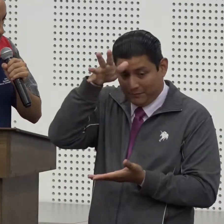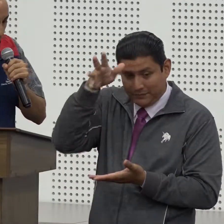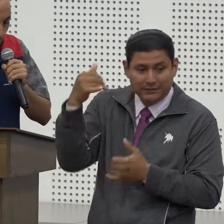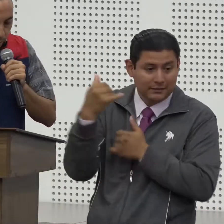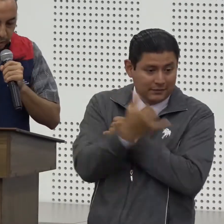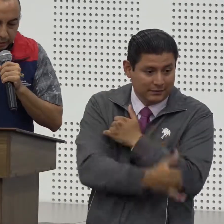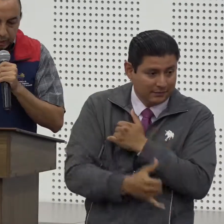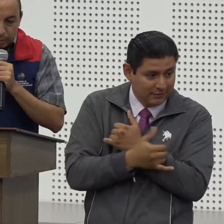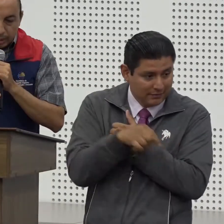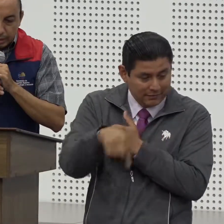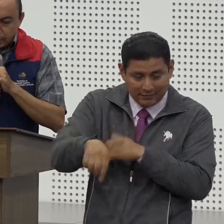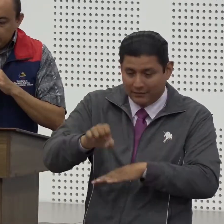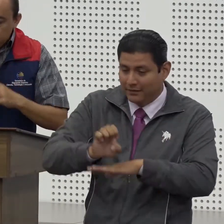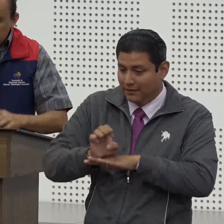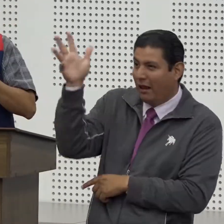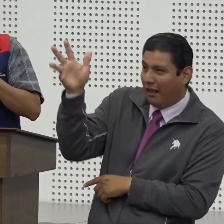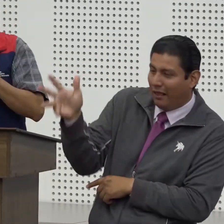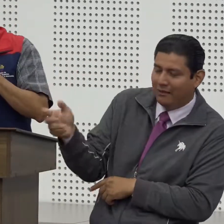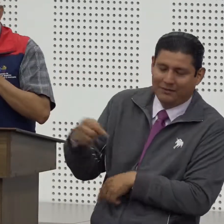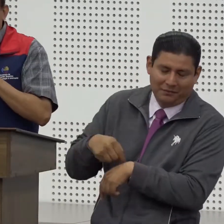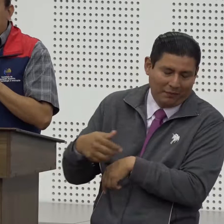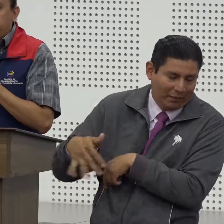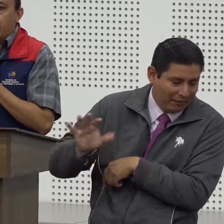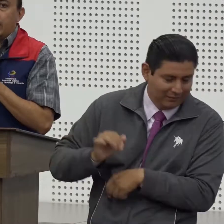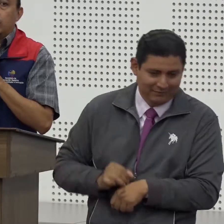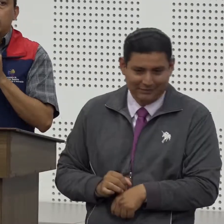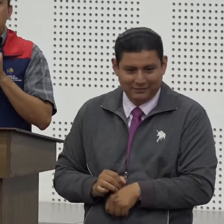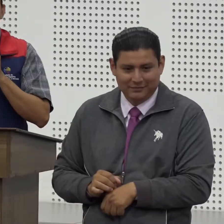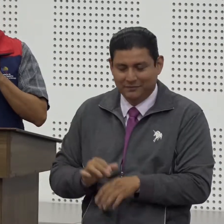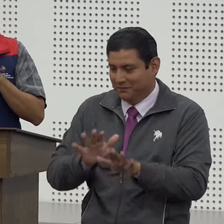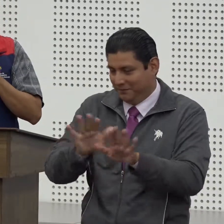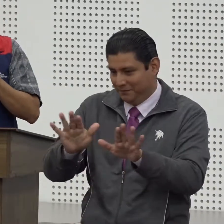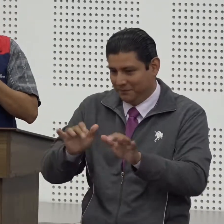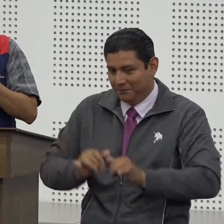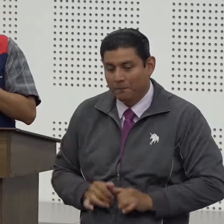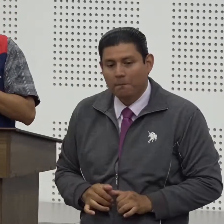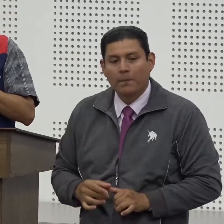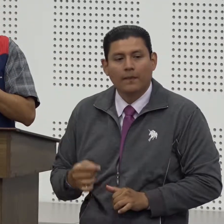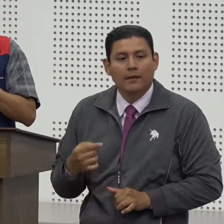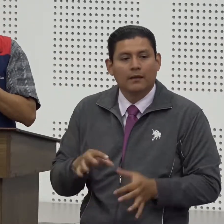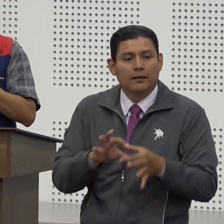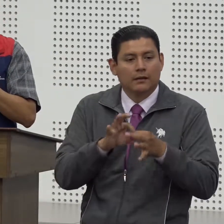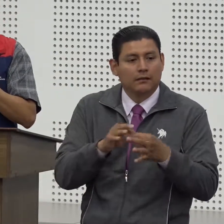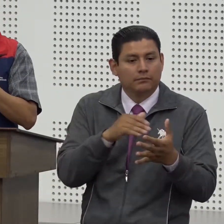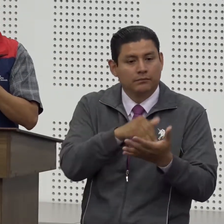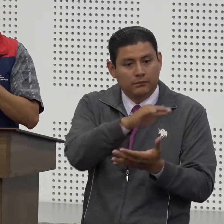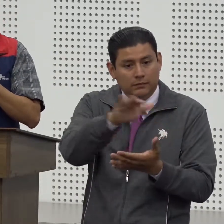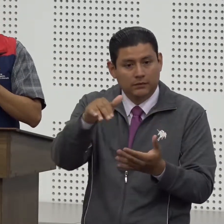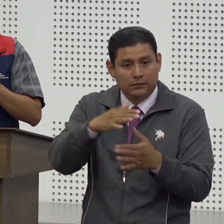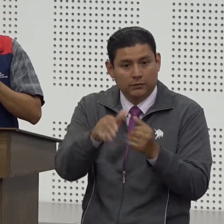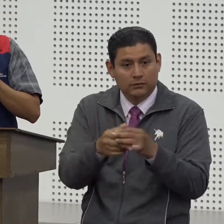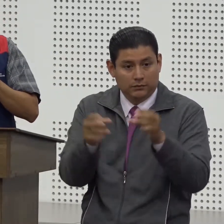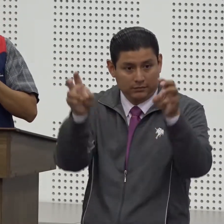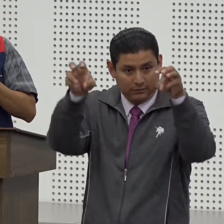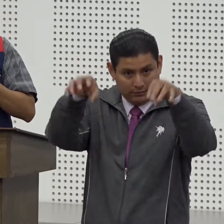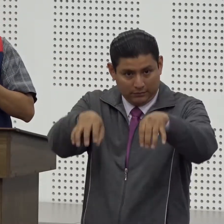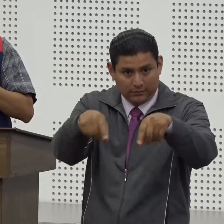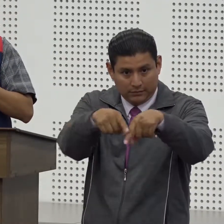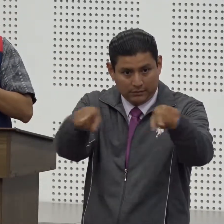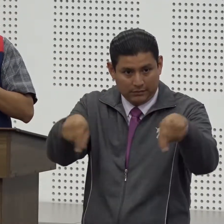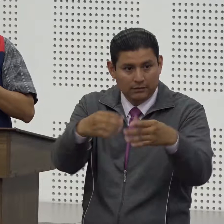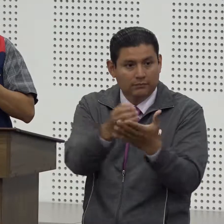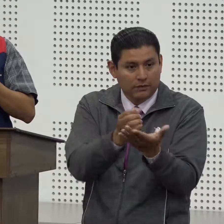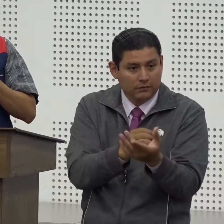pues que lo pongas en evidencia finalmente para esto todos mis compañeros estudiantes que estamos aquí de los diferentes